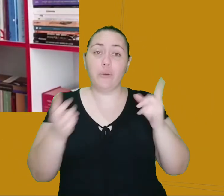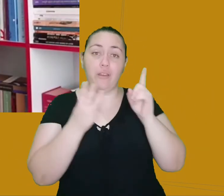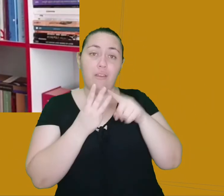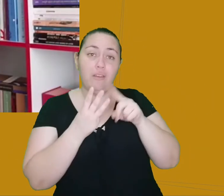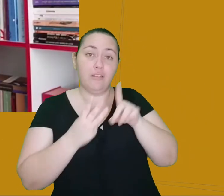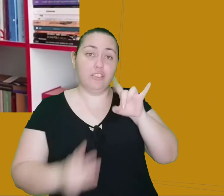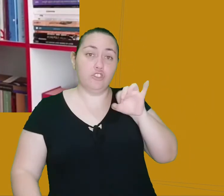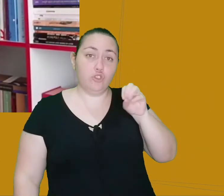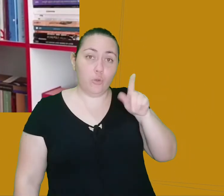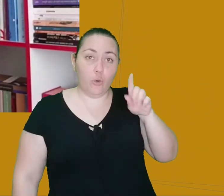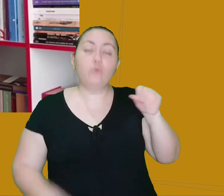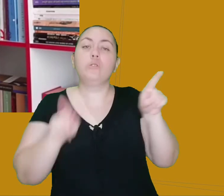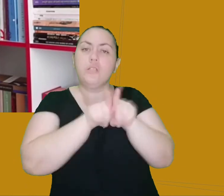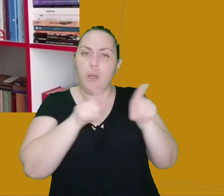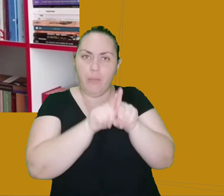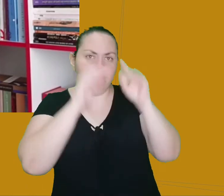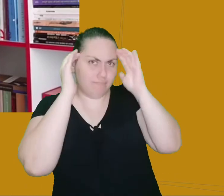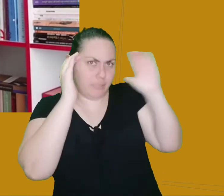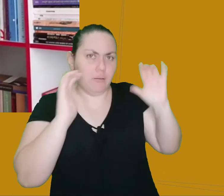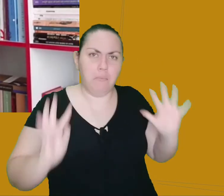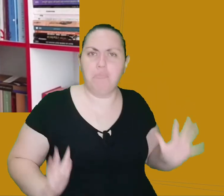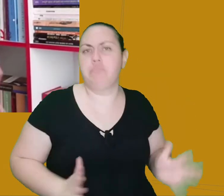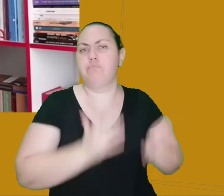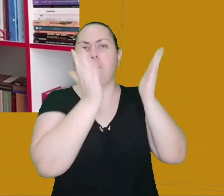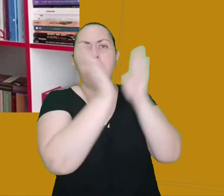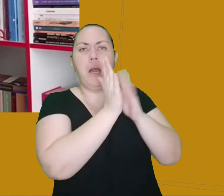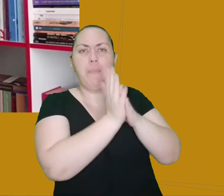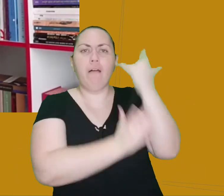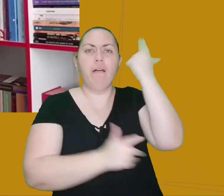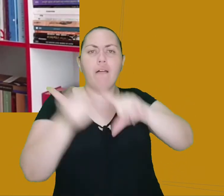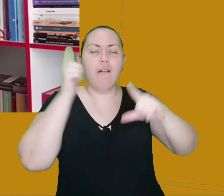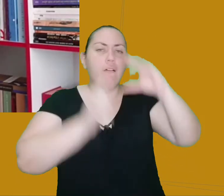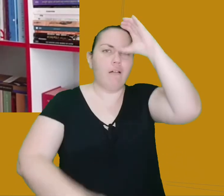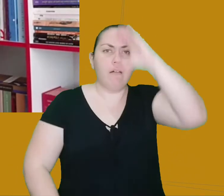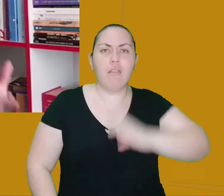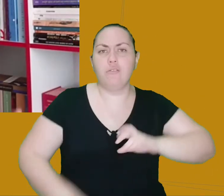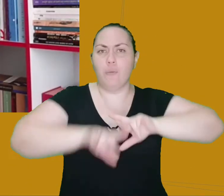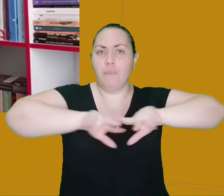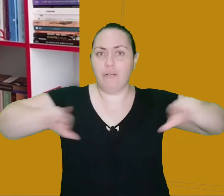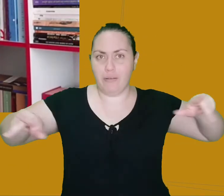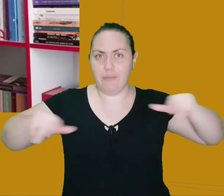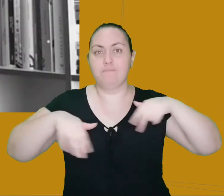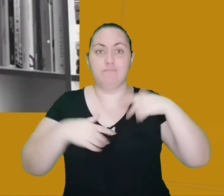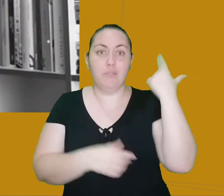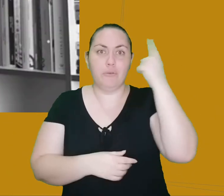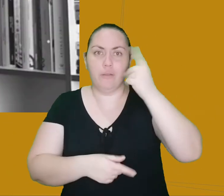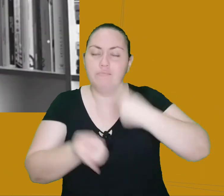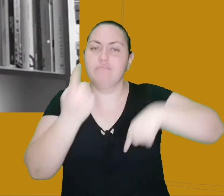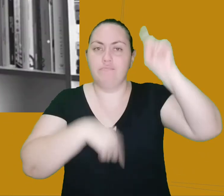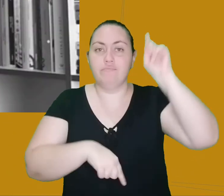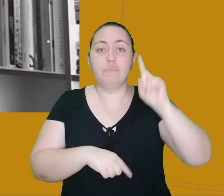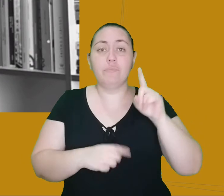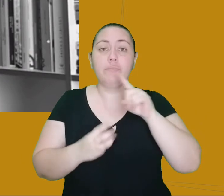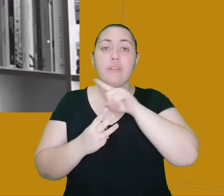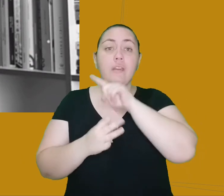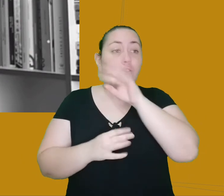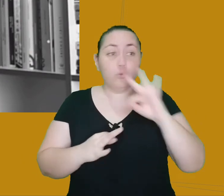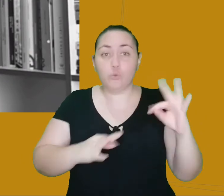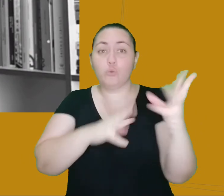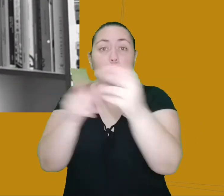respeitado como médico e ganhando muitos clientes também, e tendo também muito sucesso. E no final das contas fica todo mundo bem feliz com seus narizes